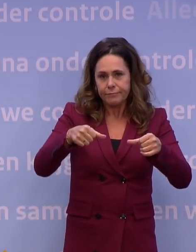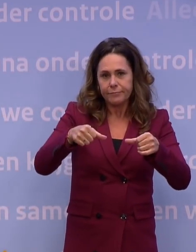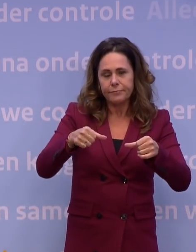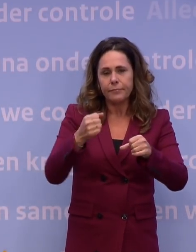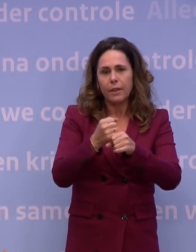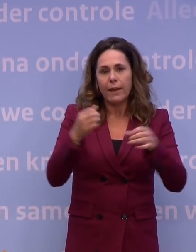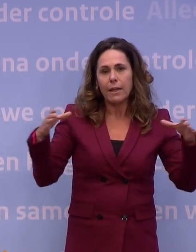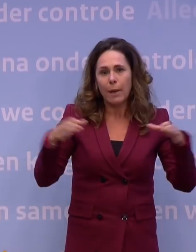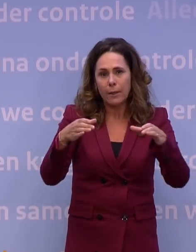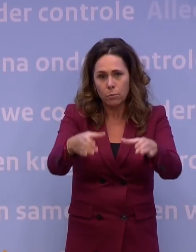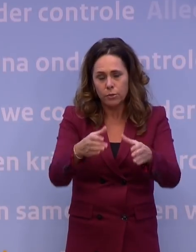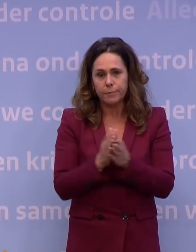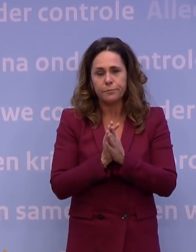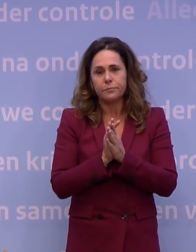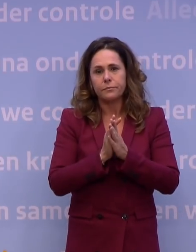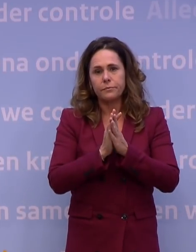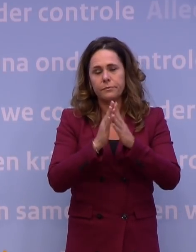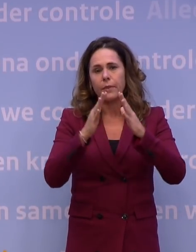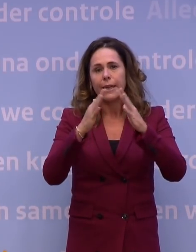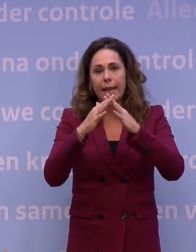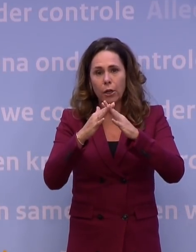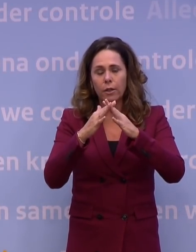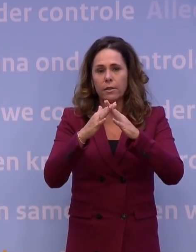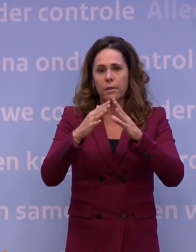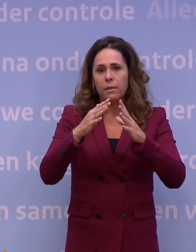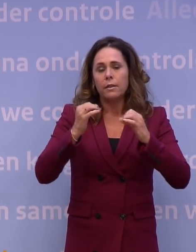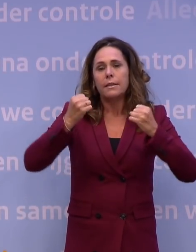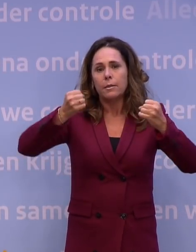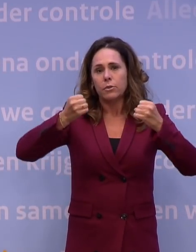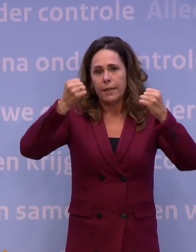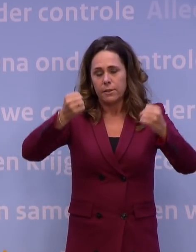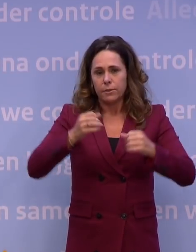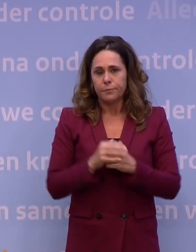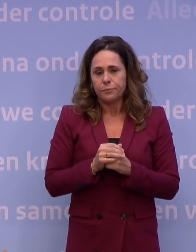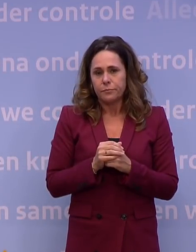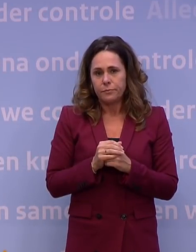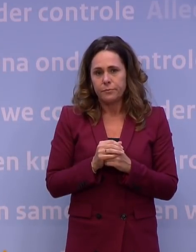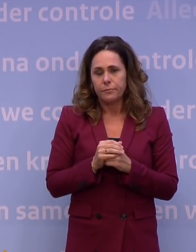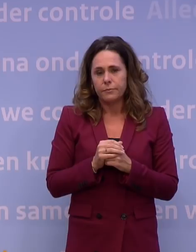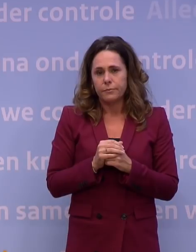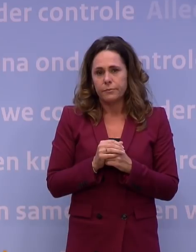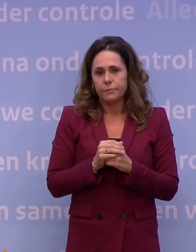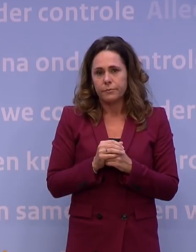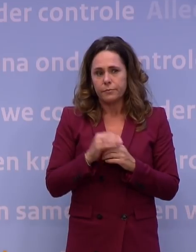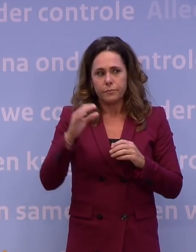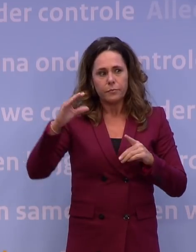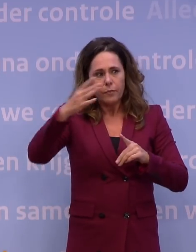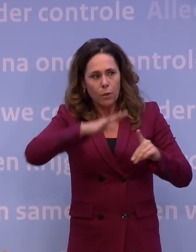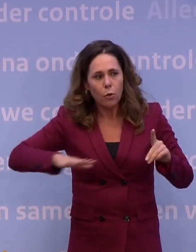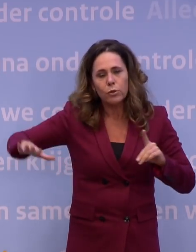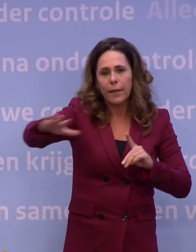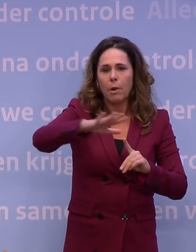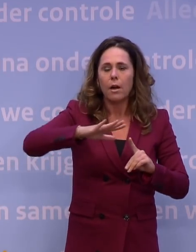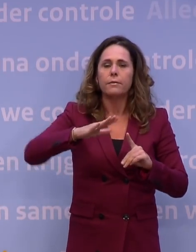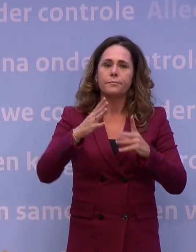werkbijeenkomsten, aan kerken en aan demonstraties. En voor zalen met een groot cultureel belang geldt